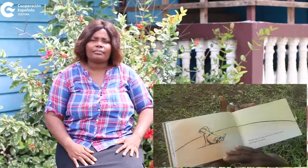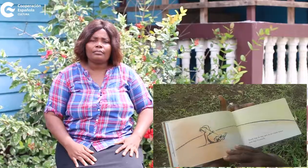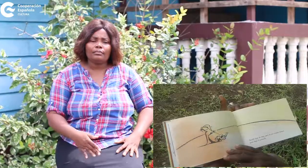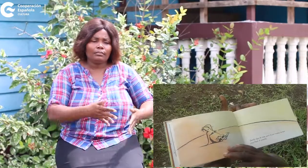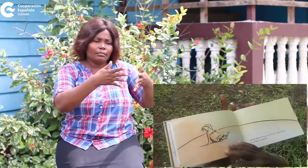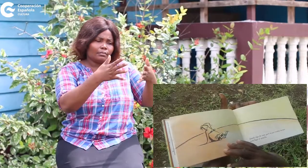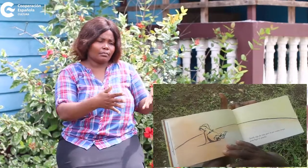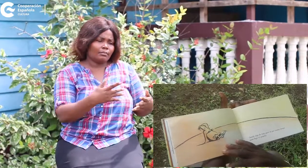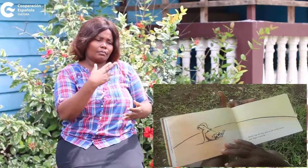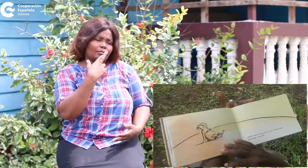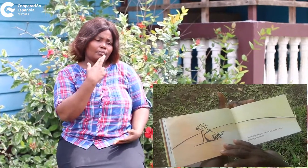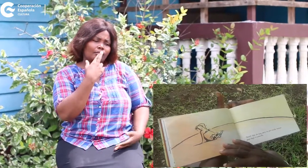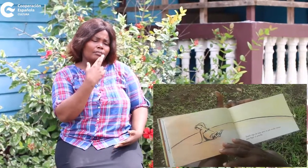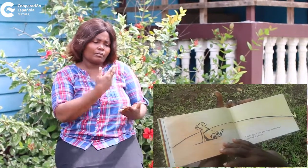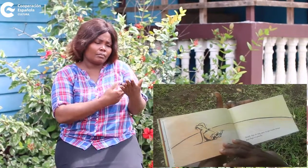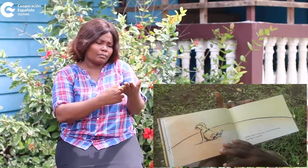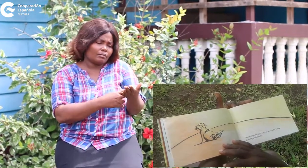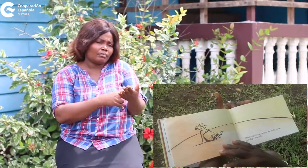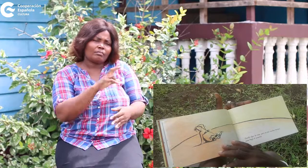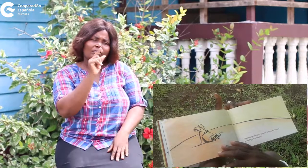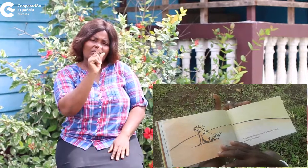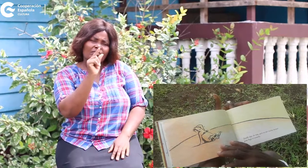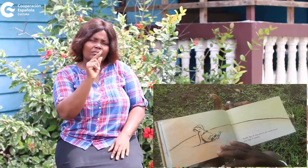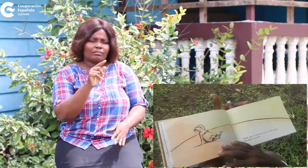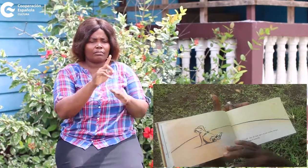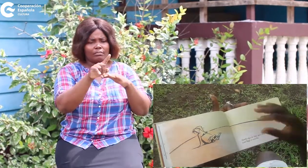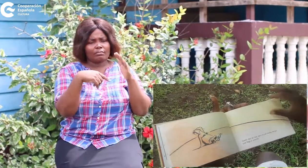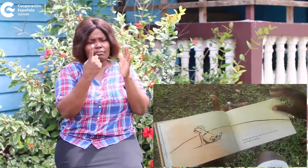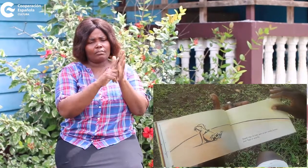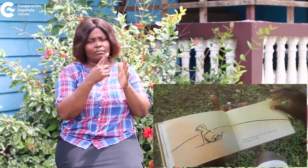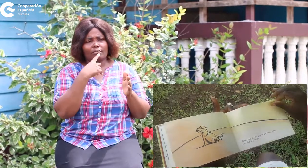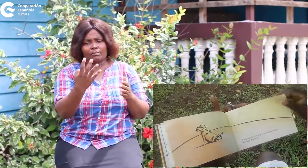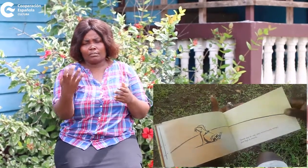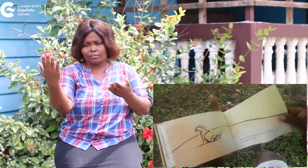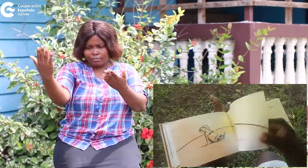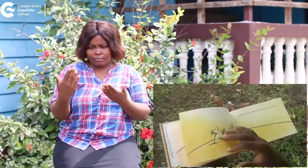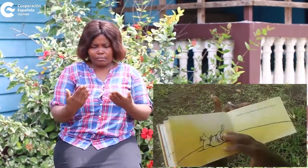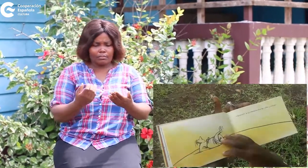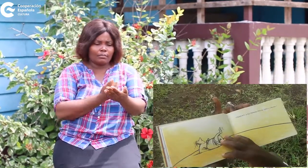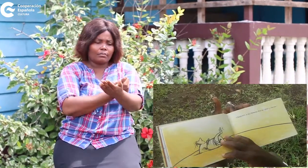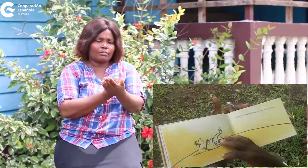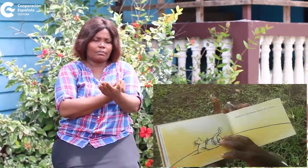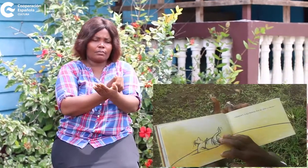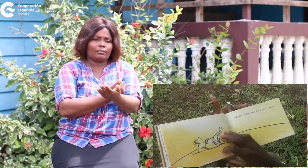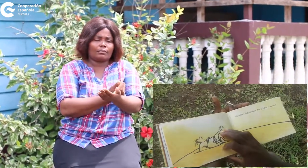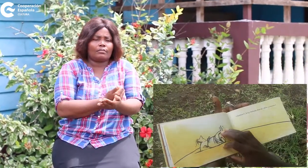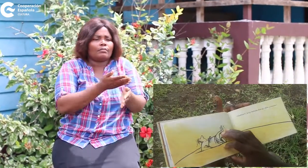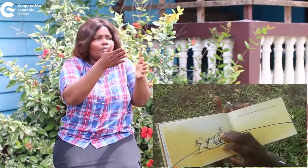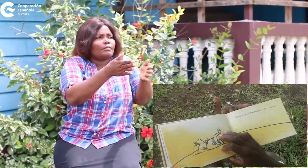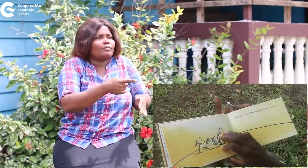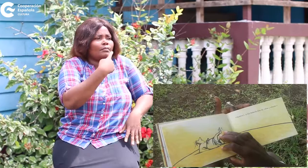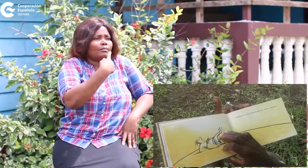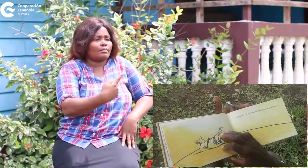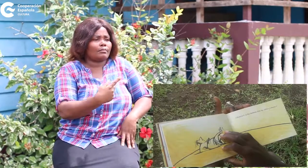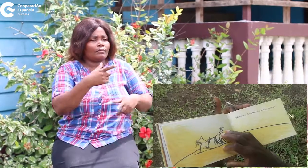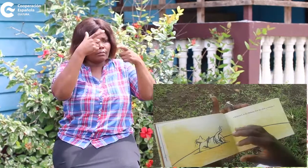Quedó algo de rosa, pero no por mucho tiempo, pues llegó el amarillo. ¡Quédate!